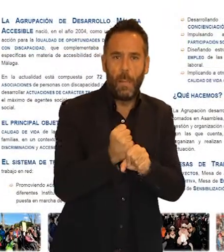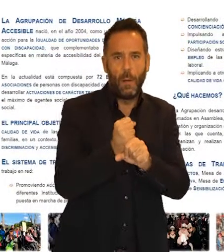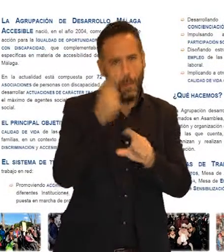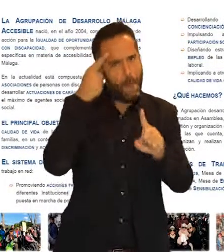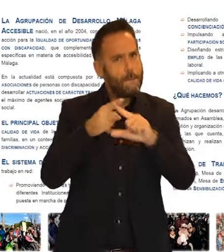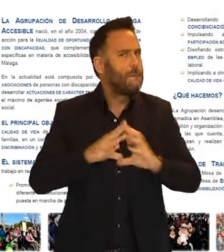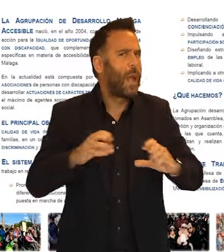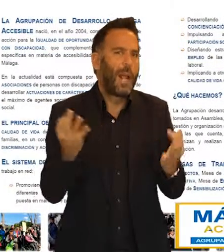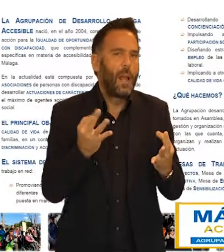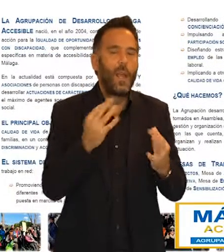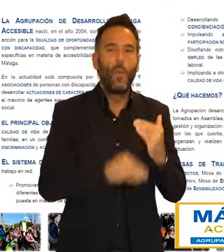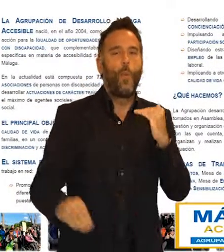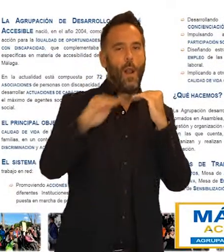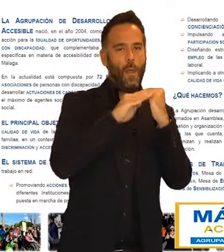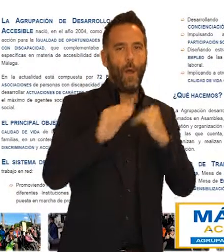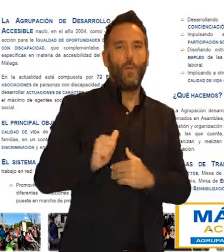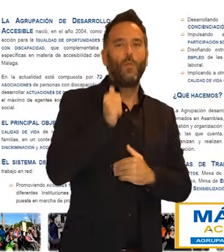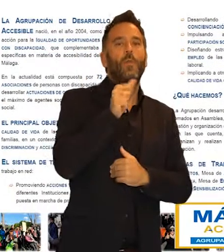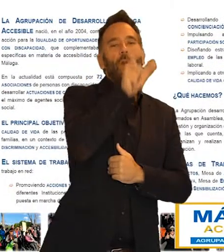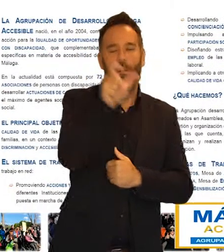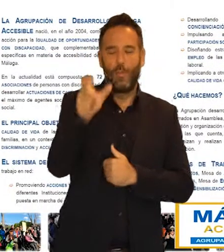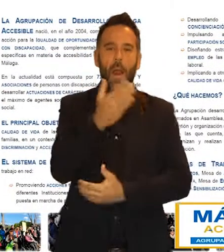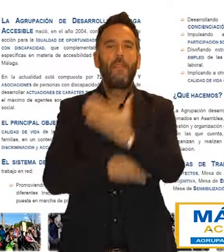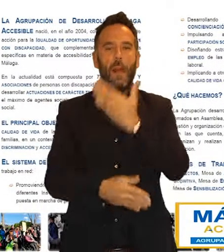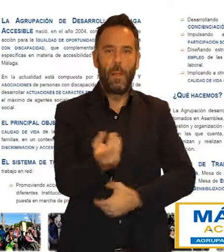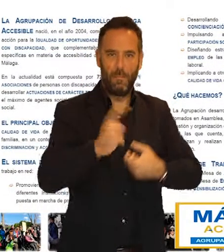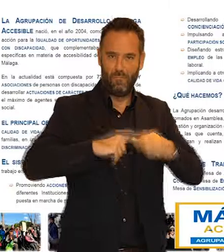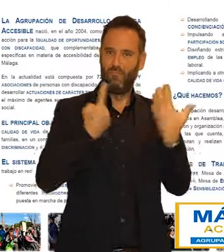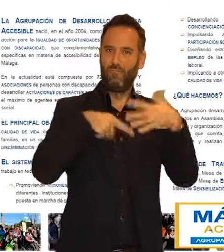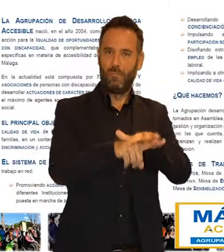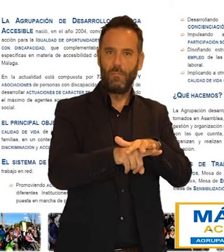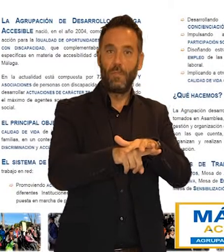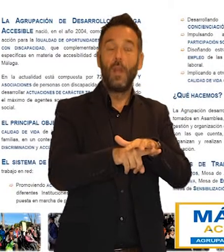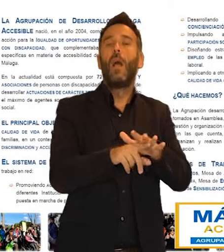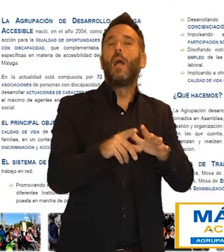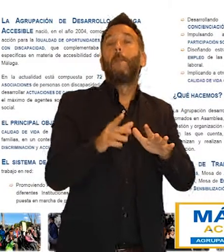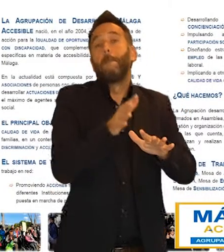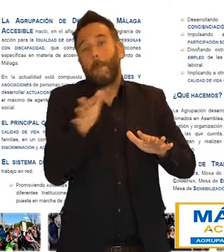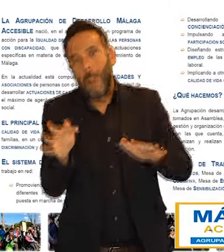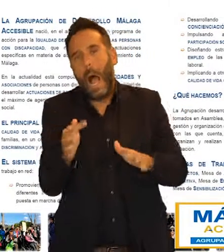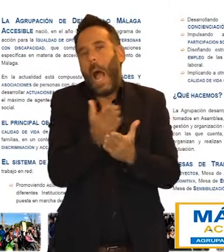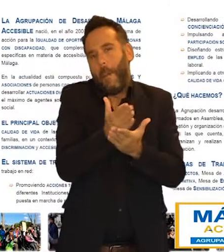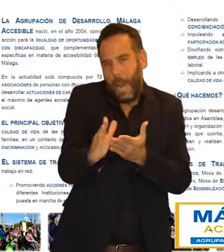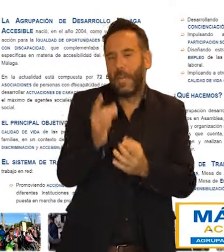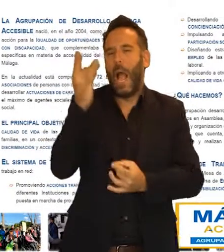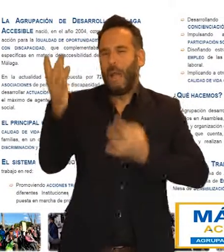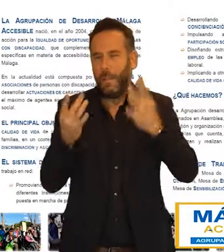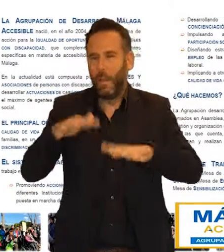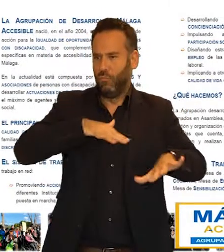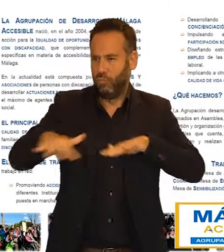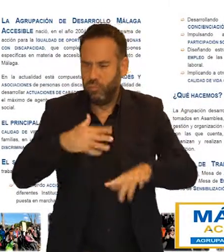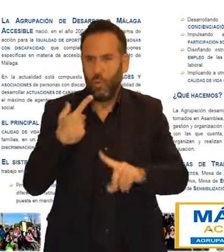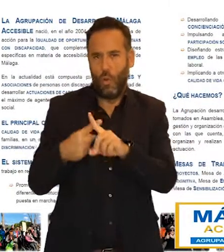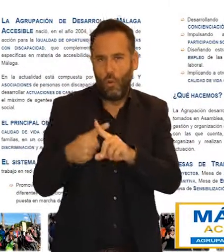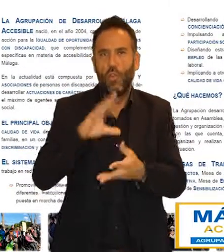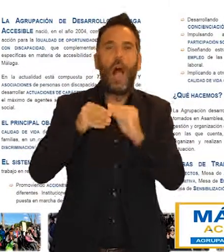acción para la igualdad de oportunidades de las personas con discapacidad, que complementaba las actuaciones